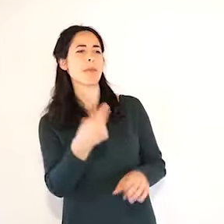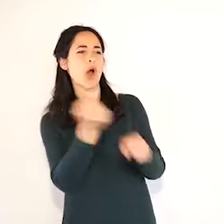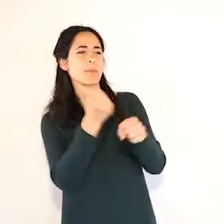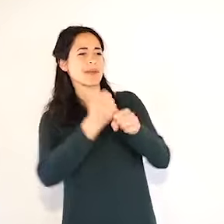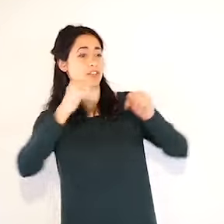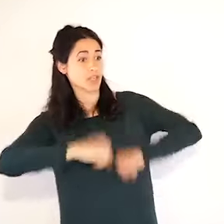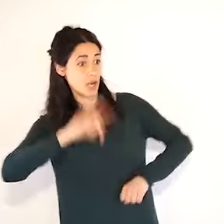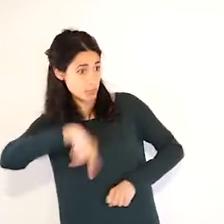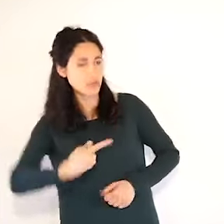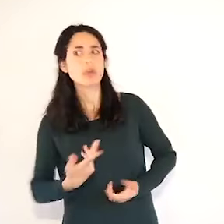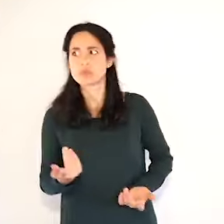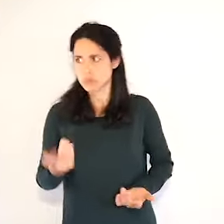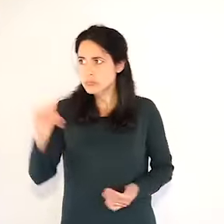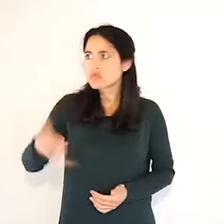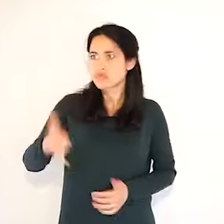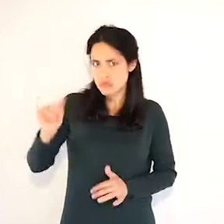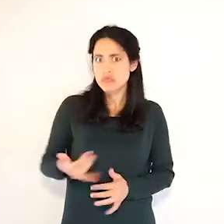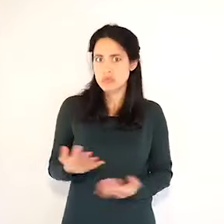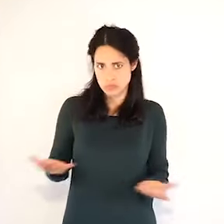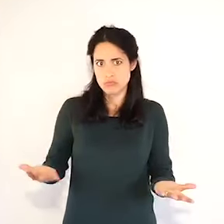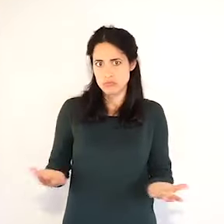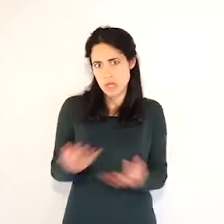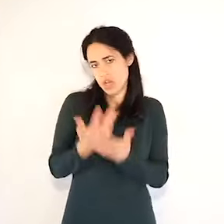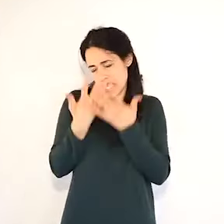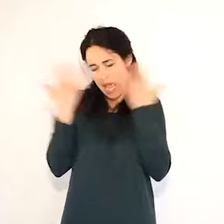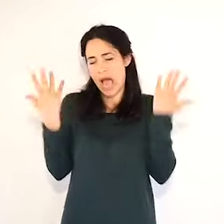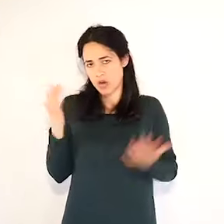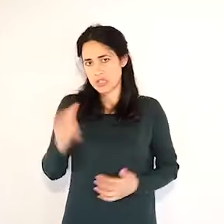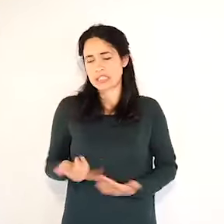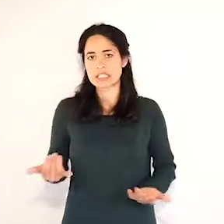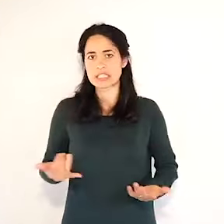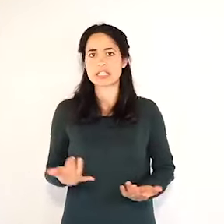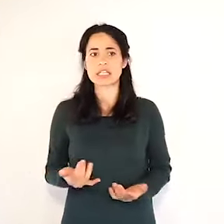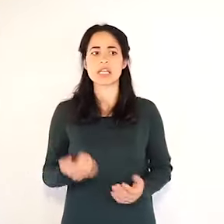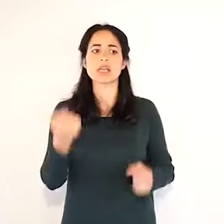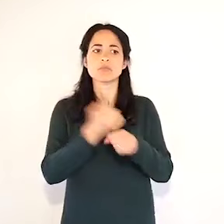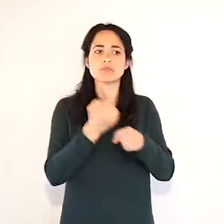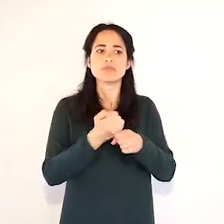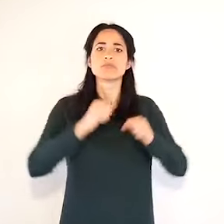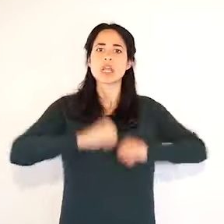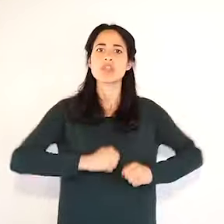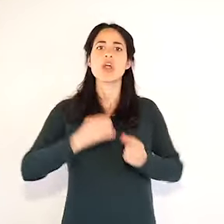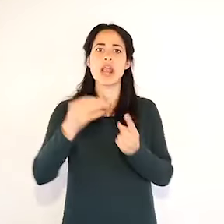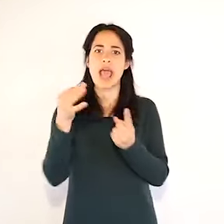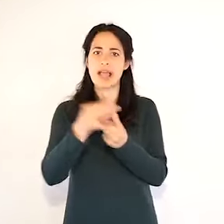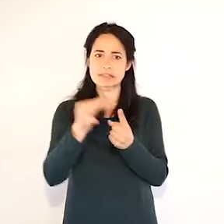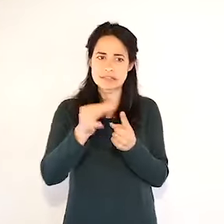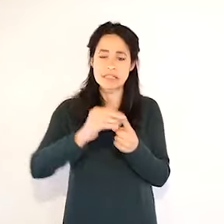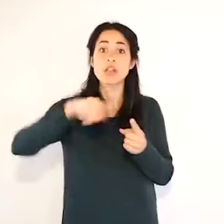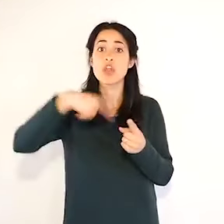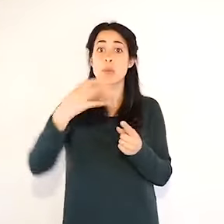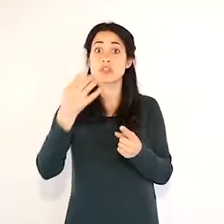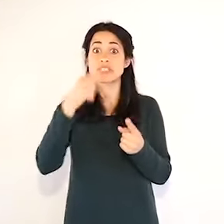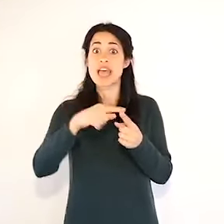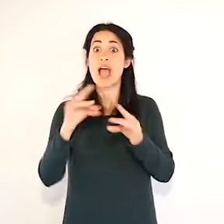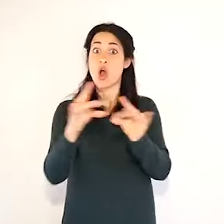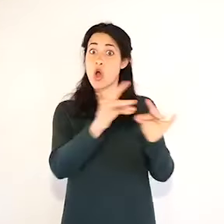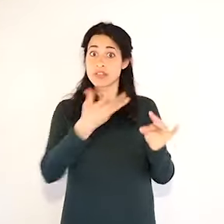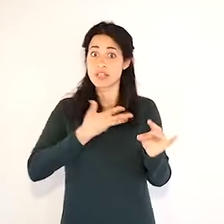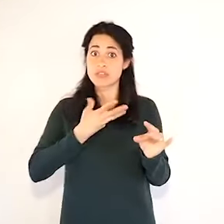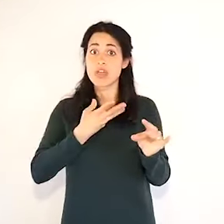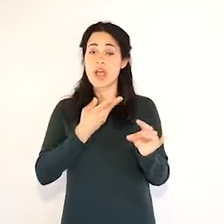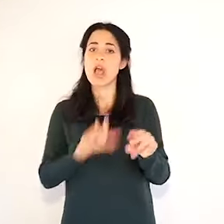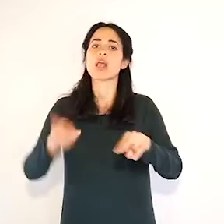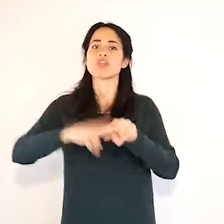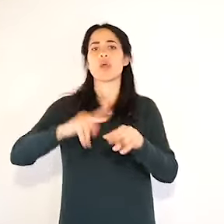gli esami sierologici e in caso di positività si procede a tampone. Ricordiamo naturalmente che in questo caso stiamo parlando di